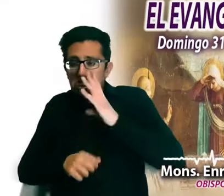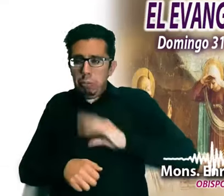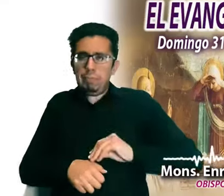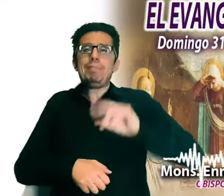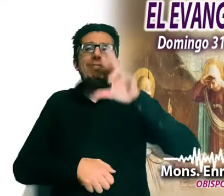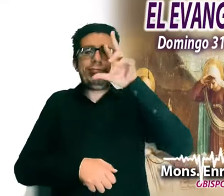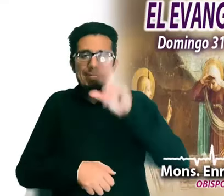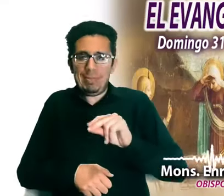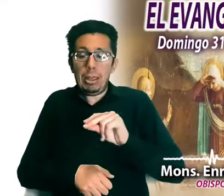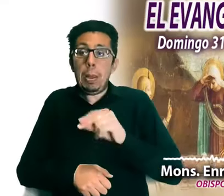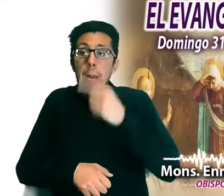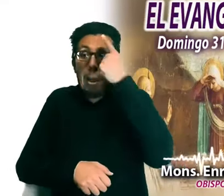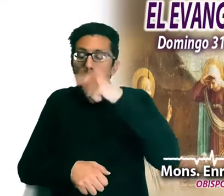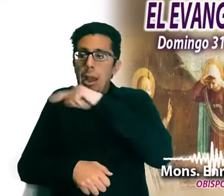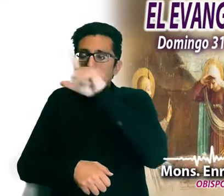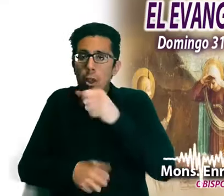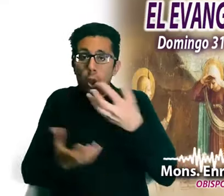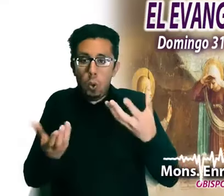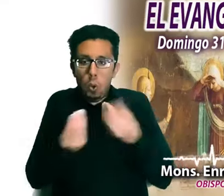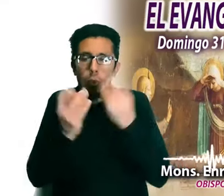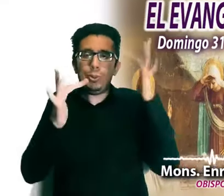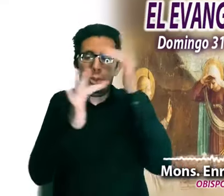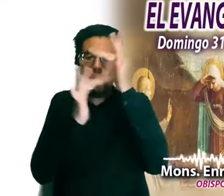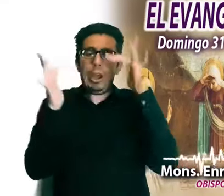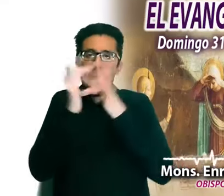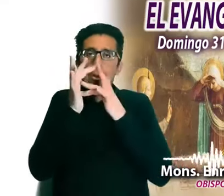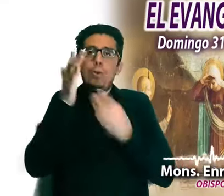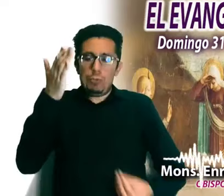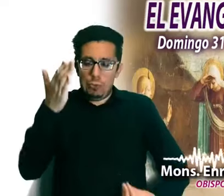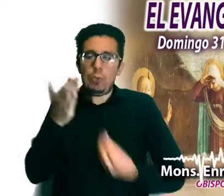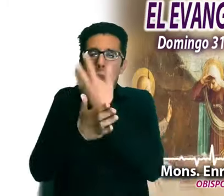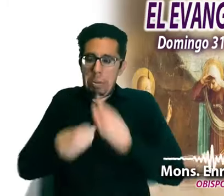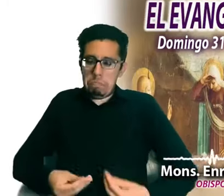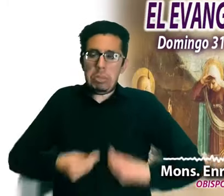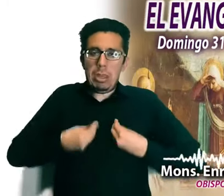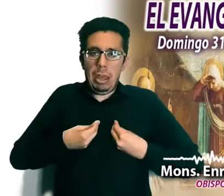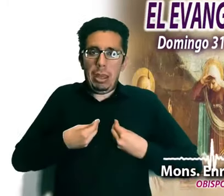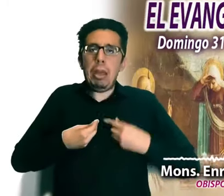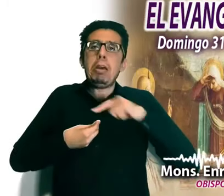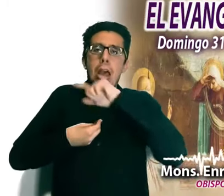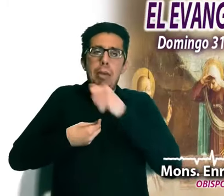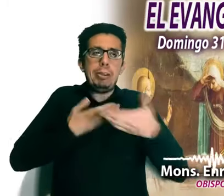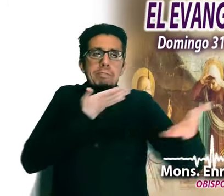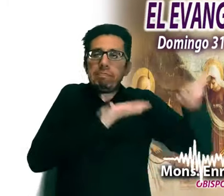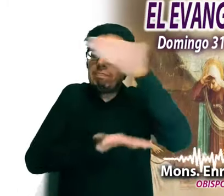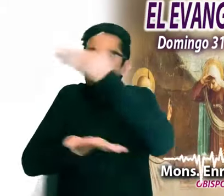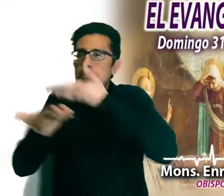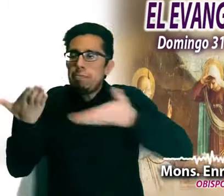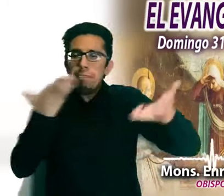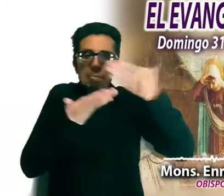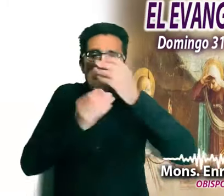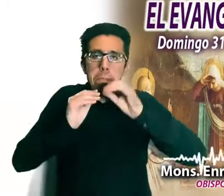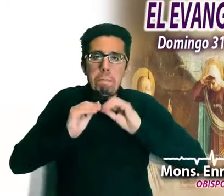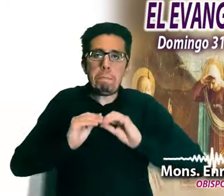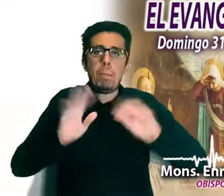participar de su nueva vida y llevar esta vida por todos los lugares. No es posible